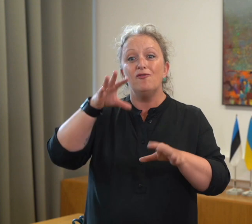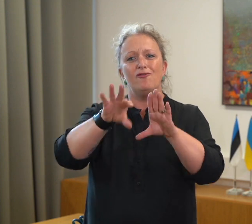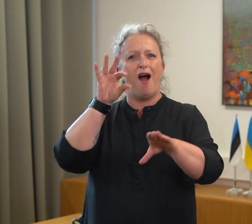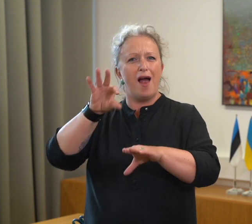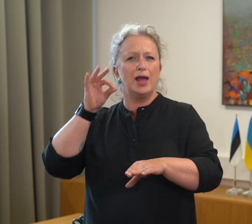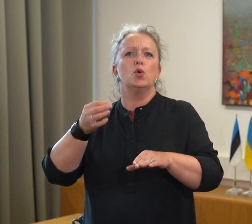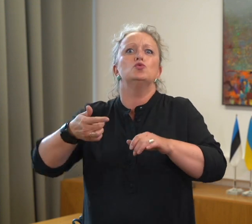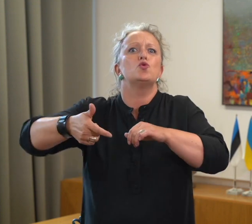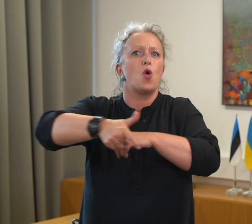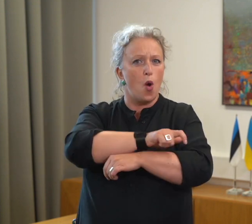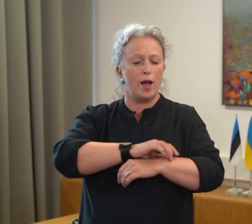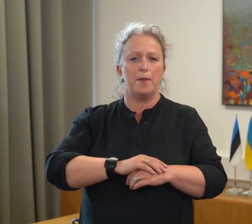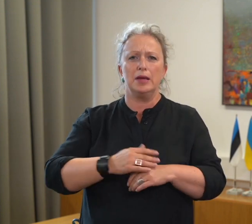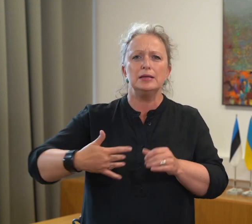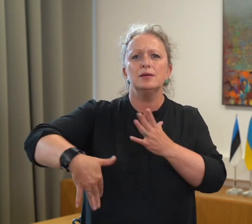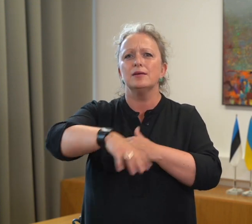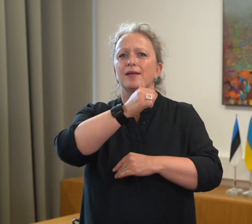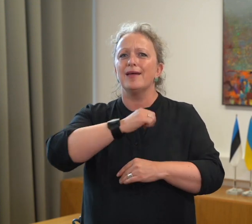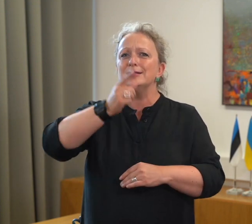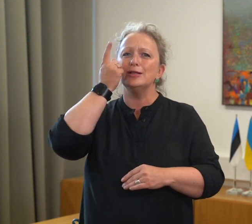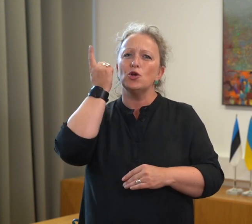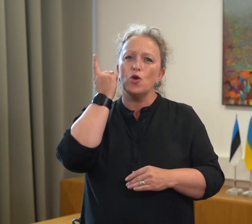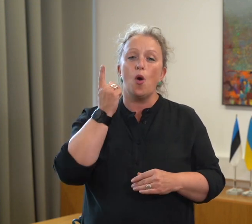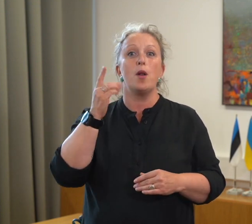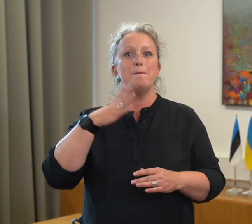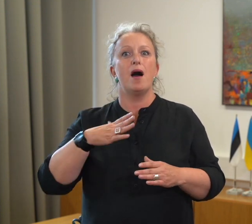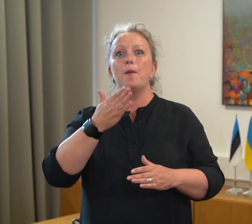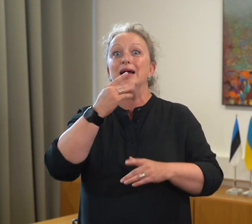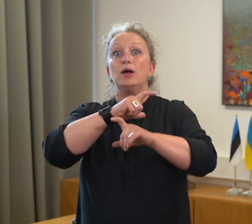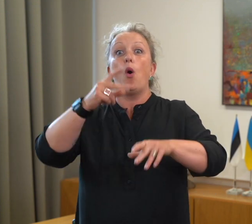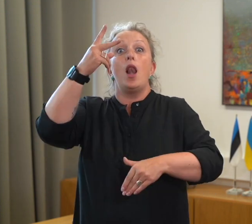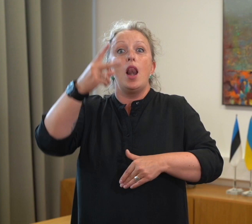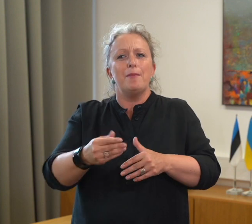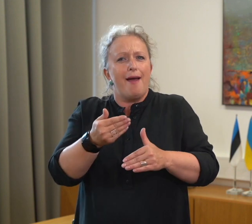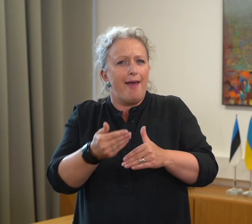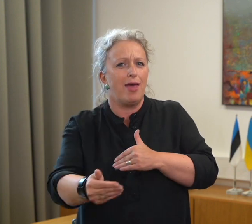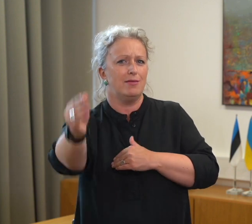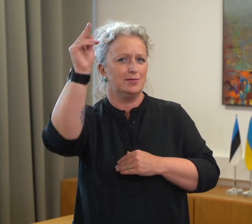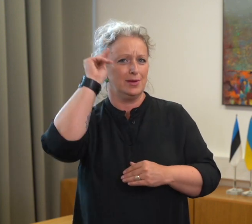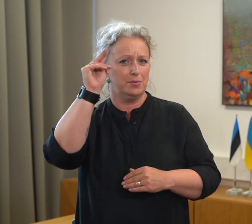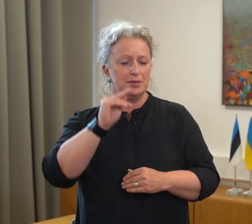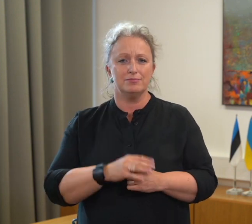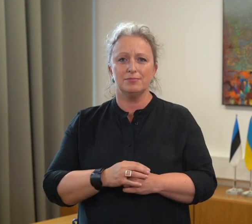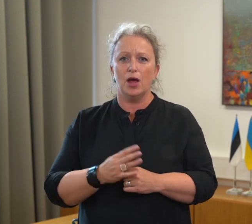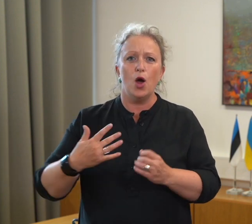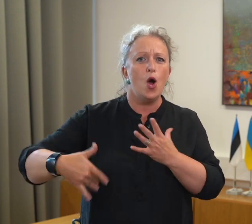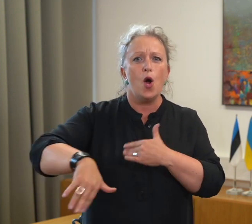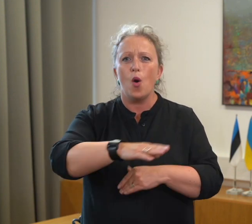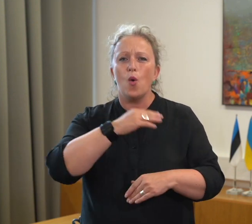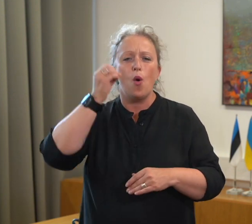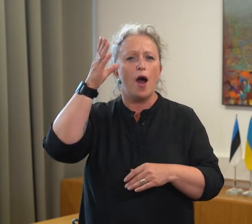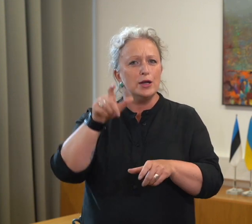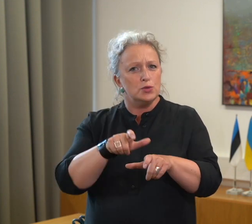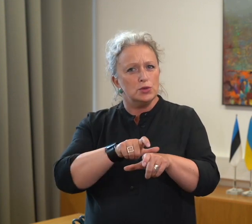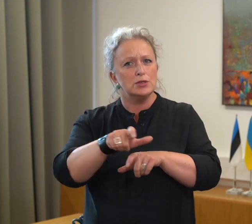Et kõik Eesti noored õpiksid edasiga pärast põhikoolil õpetamist. Et kogu hariduste muutuks õppijate